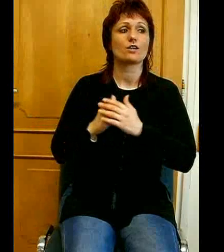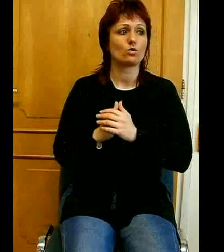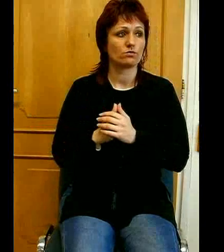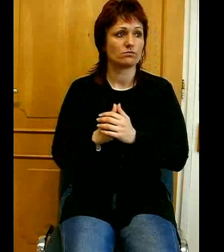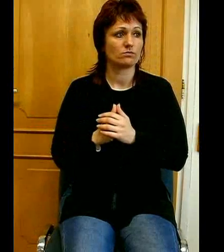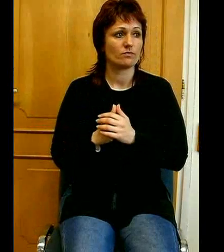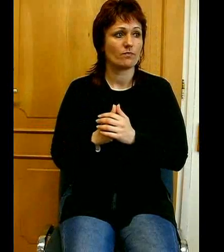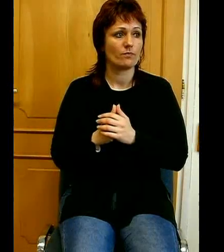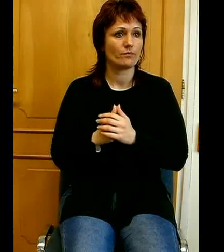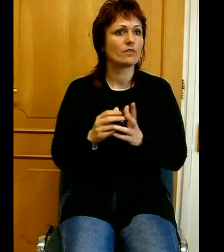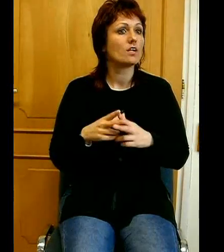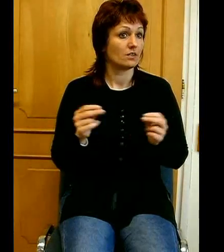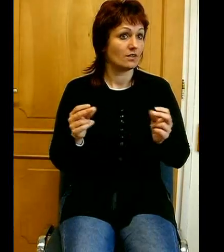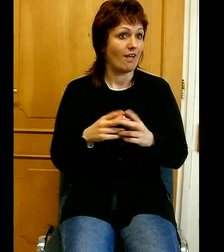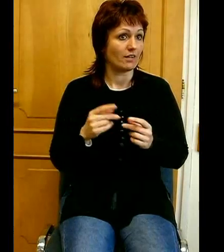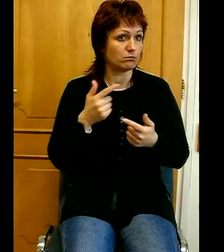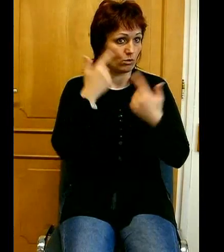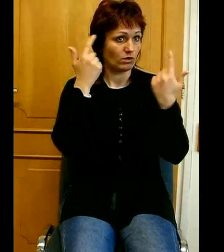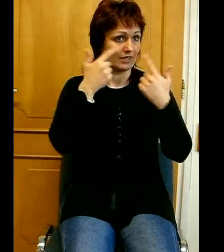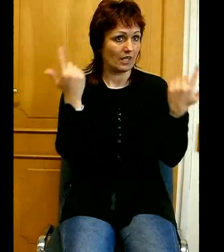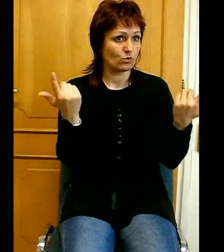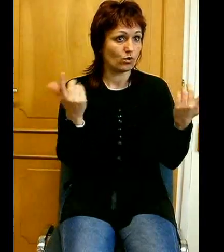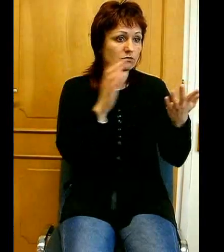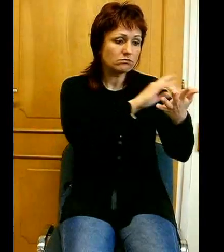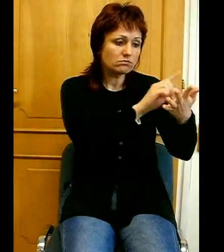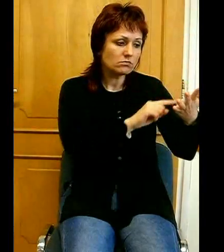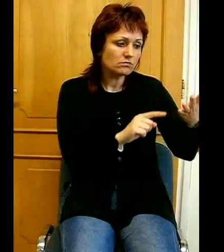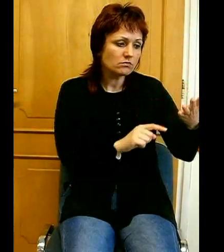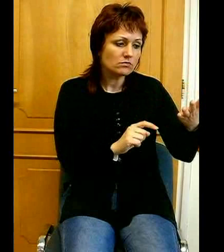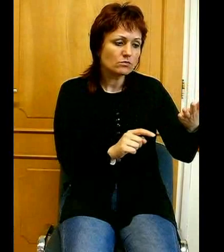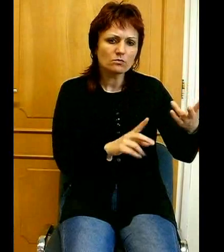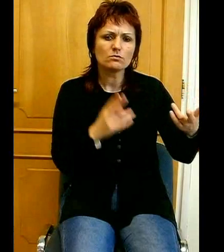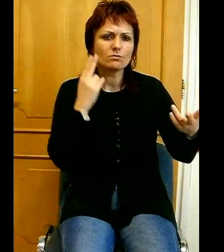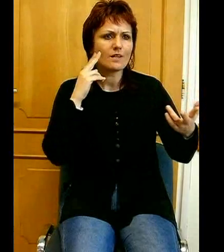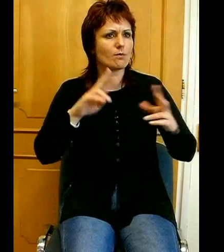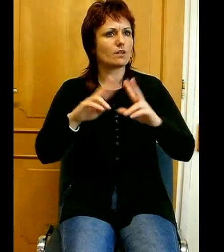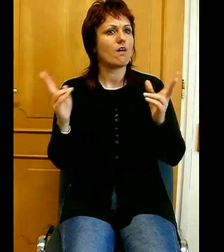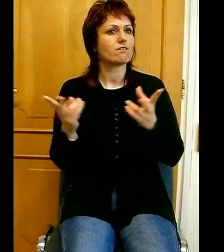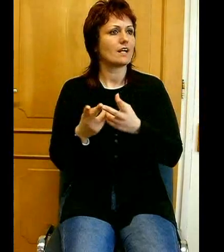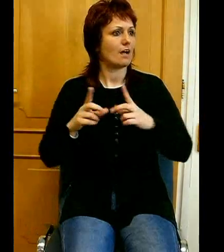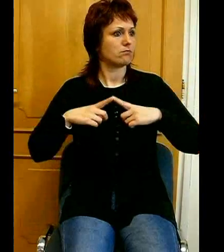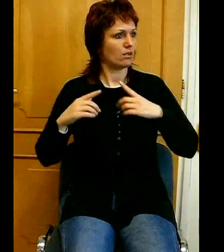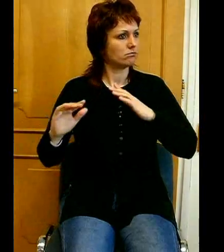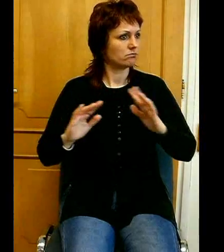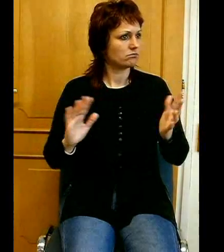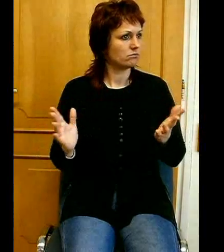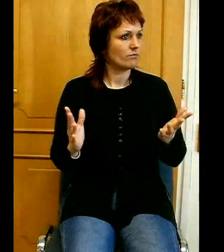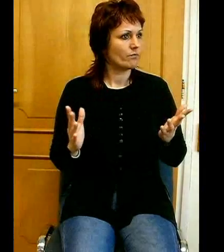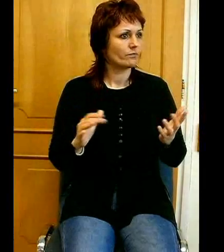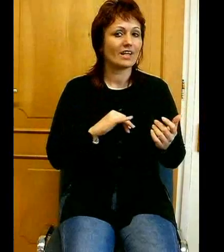a levelének minden sorában, hogy mennyire otthon van ebben a világban, nagyon élneklik a filippi gyülekezet konkrét